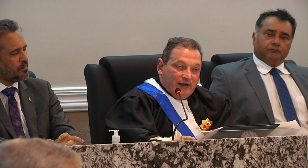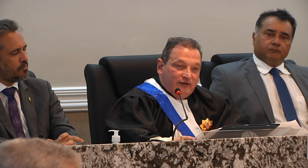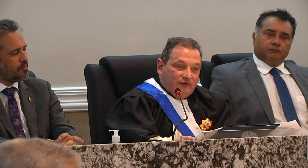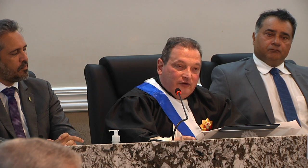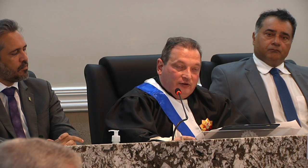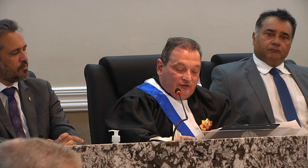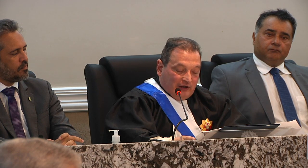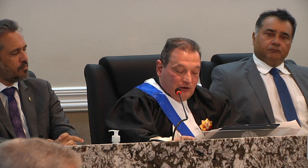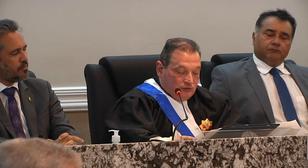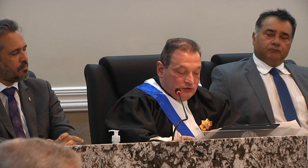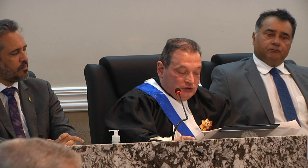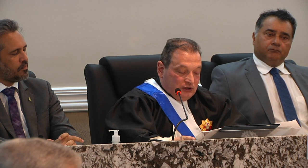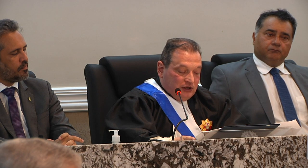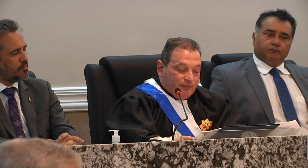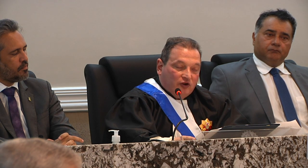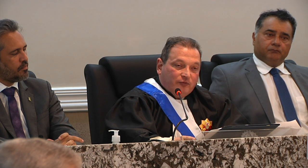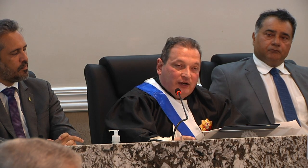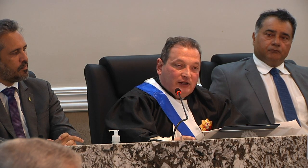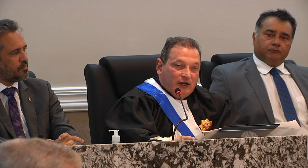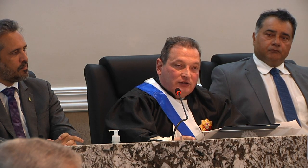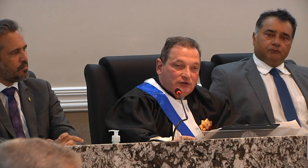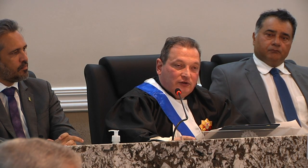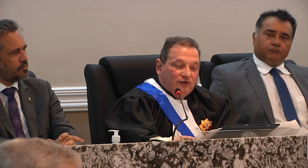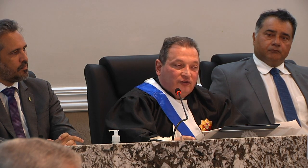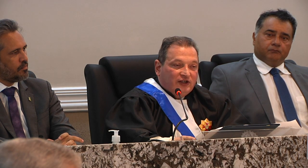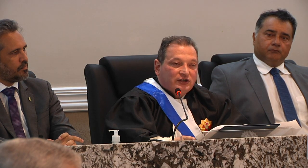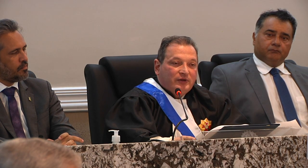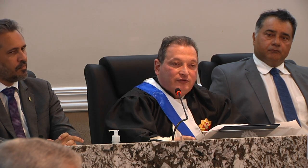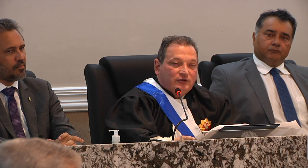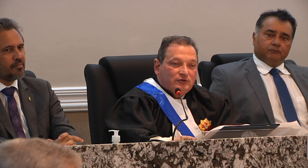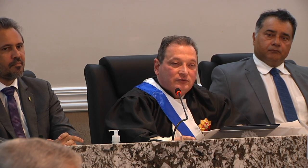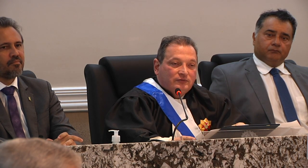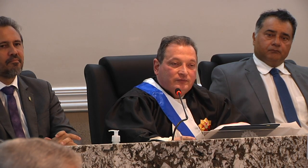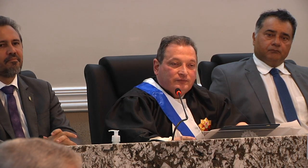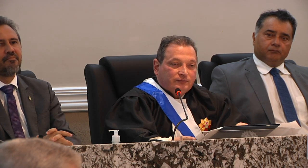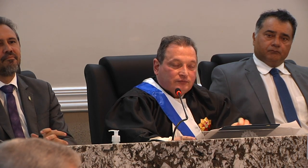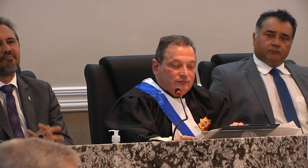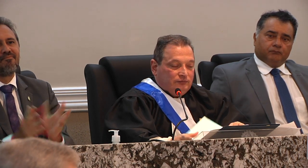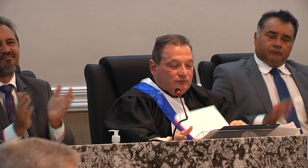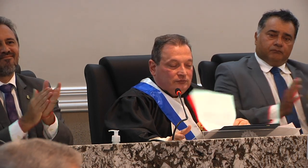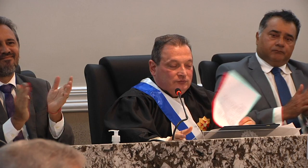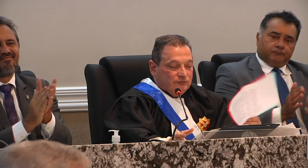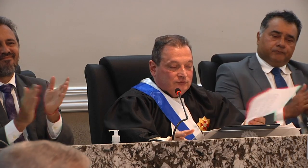paz saúde e prosperidade seja bem-vindo